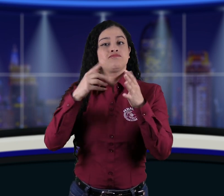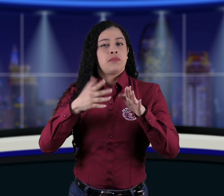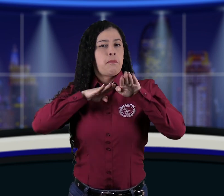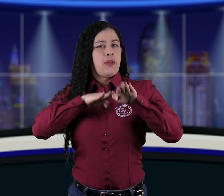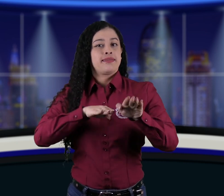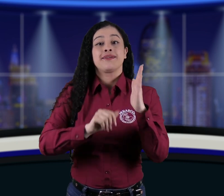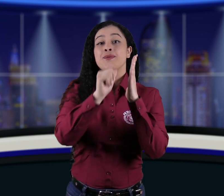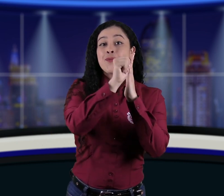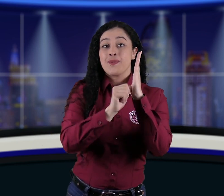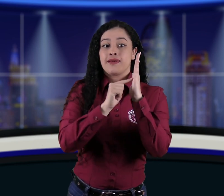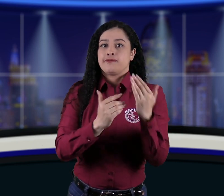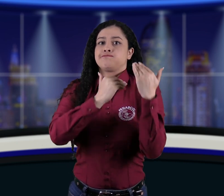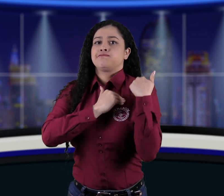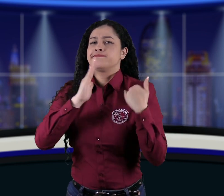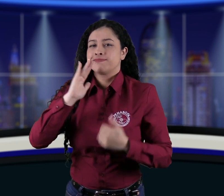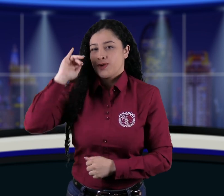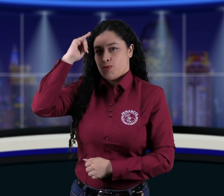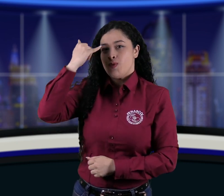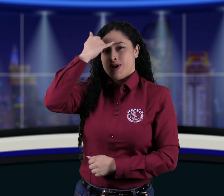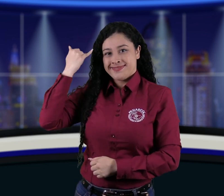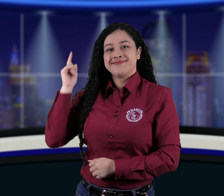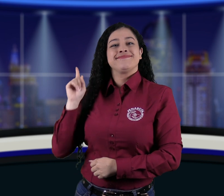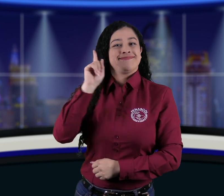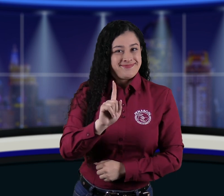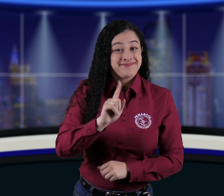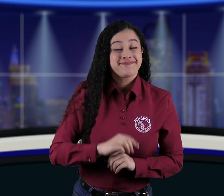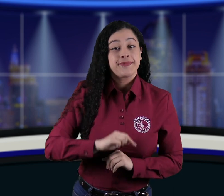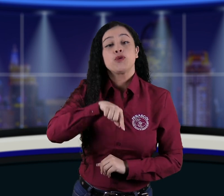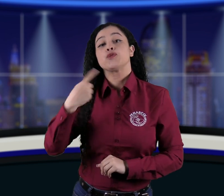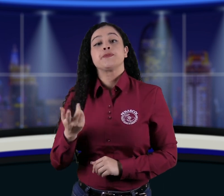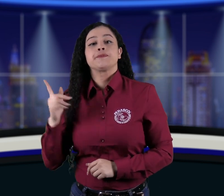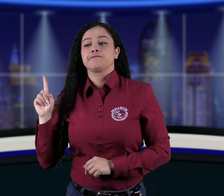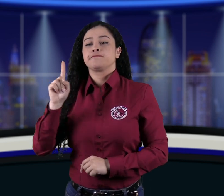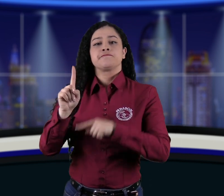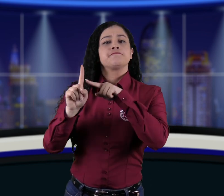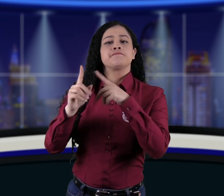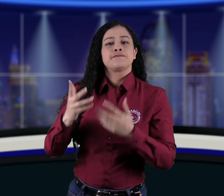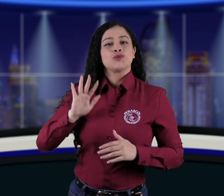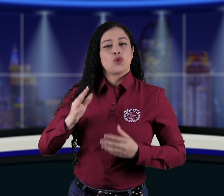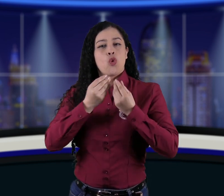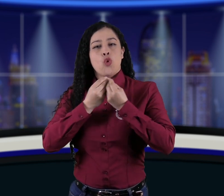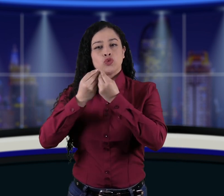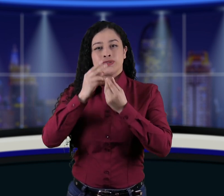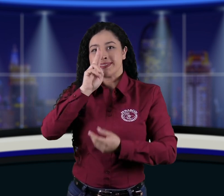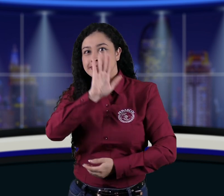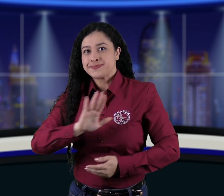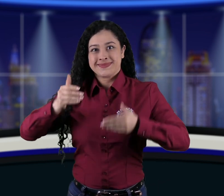asistió el subdirector de programas, Joaquín Hernández, y del Consejo Nacional de Discapacidad, es decir,